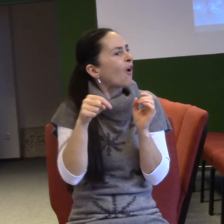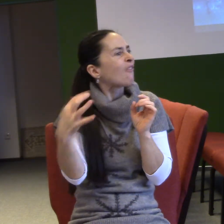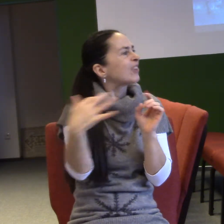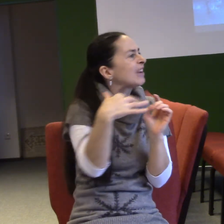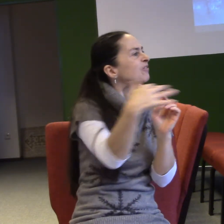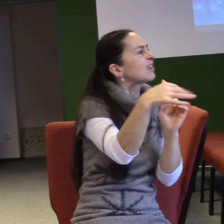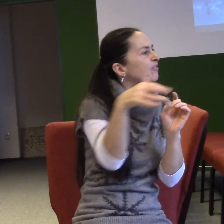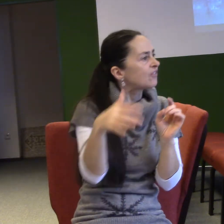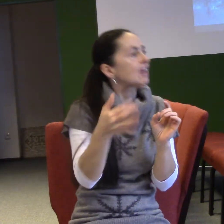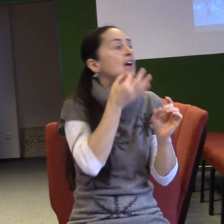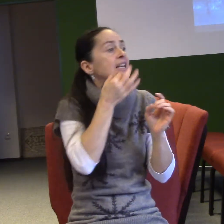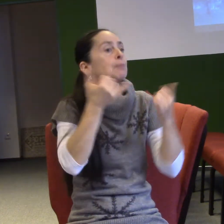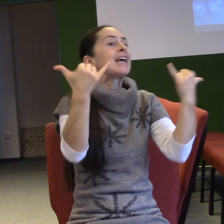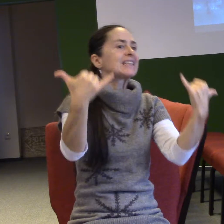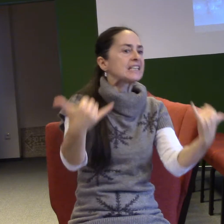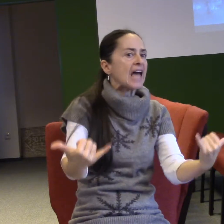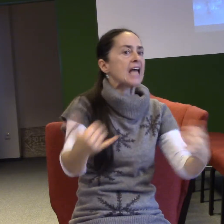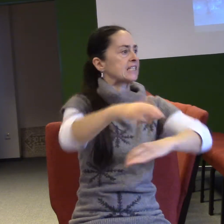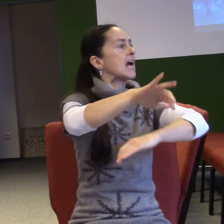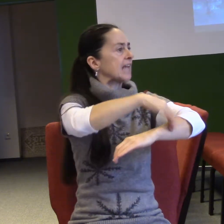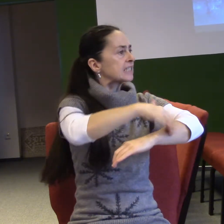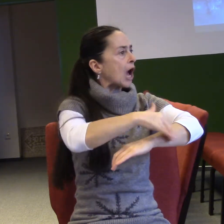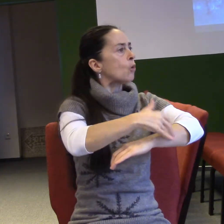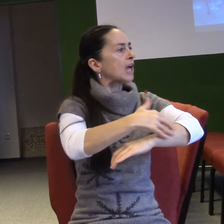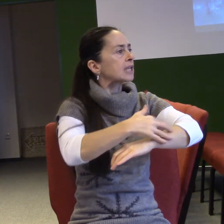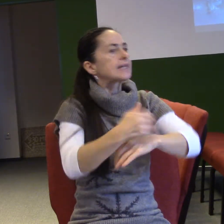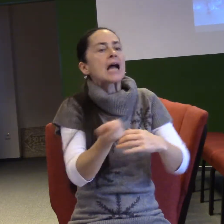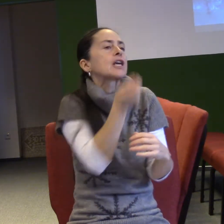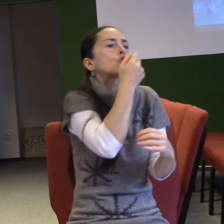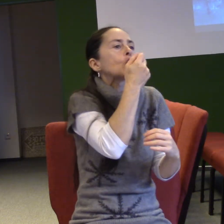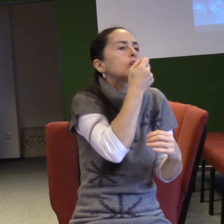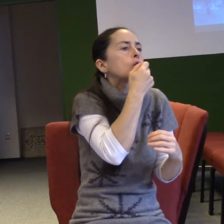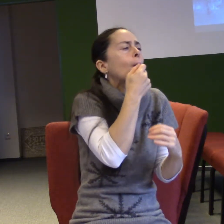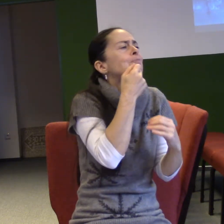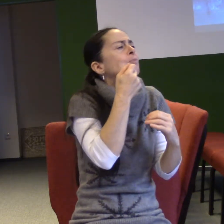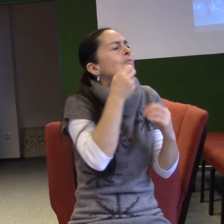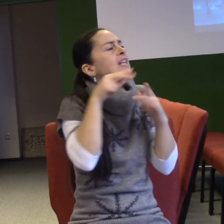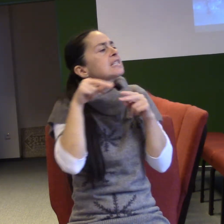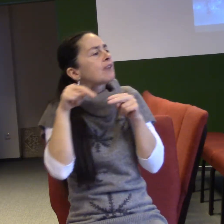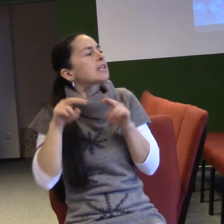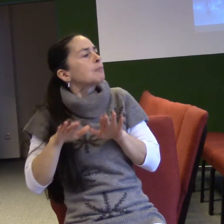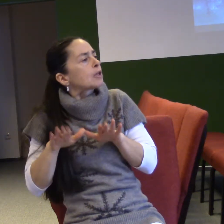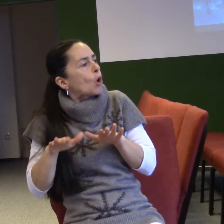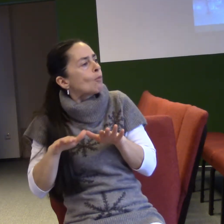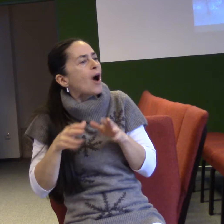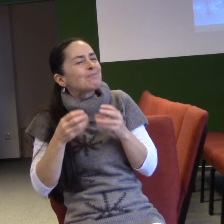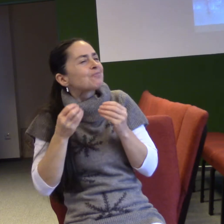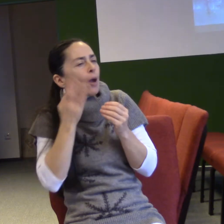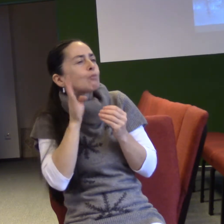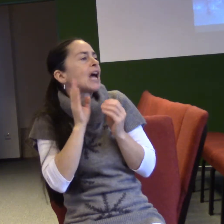a přijdete domů, tak každý to ucítí. Pokud pracujete v parfumerii a setkáte